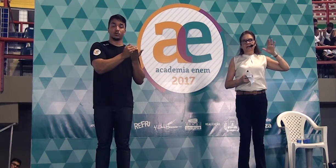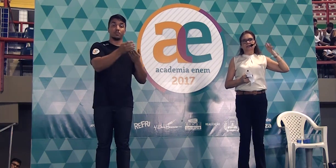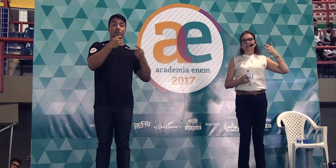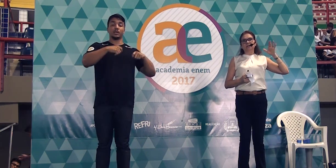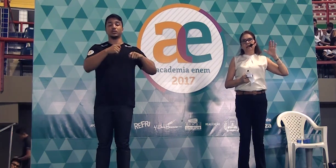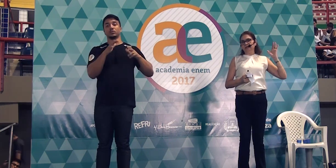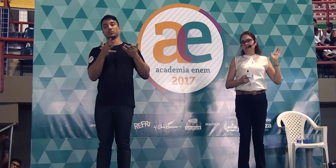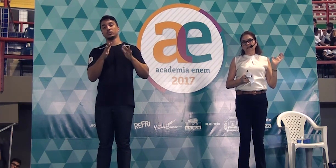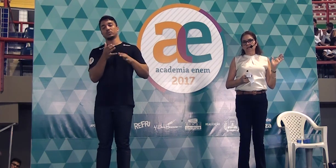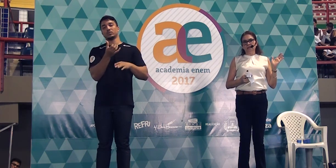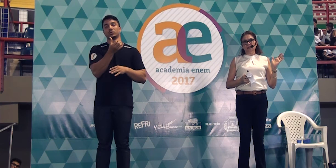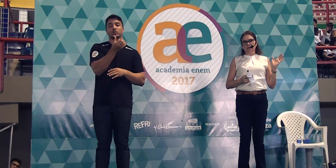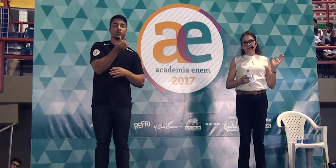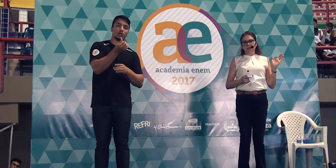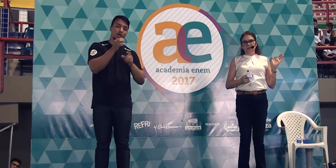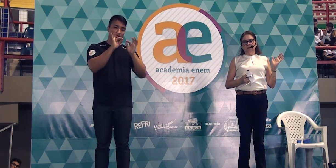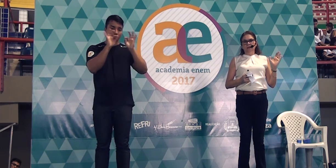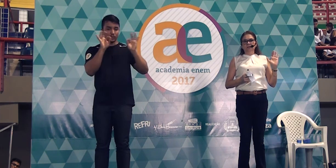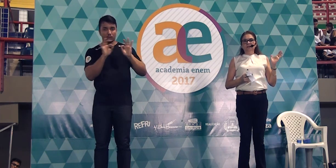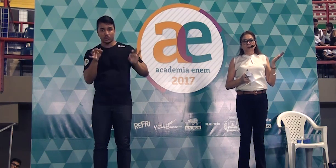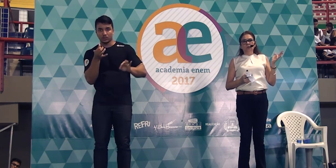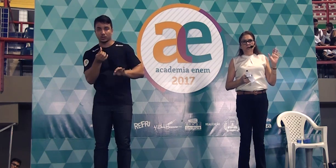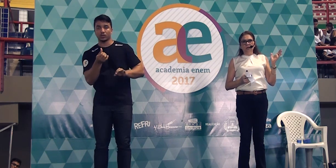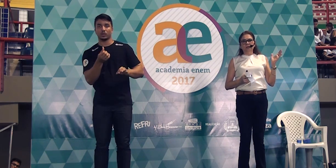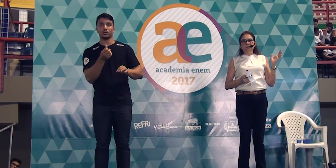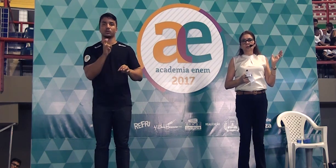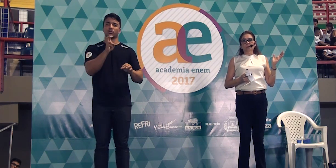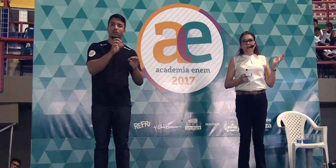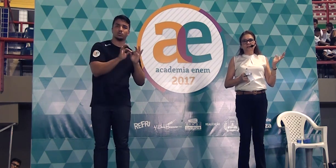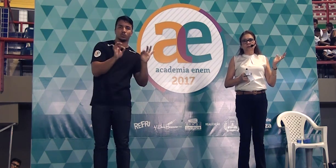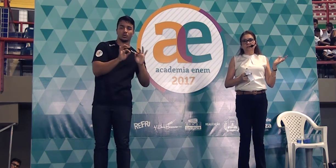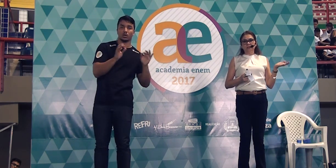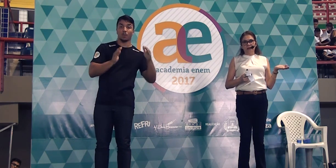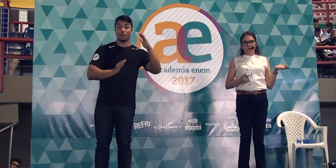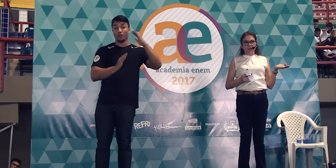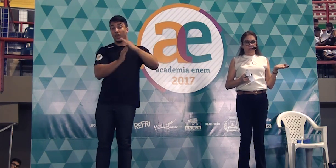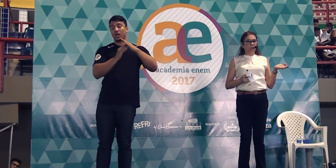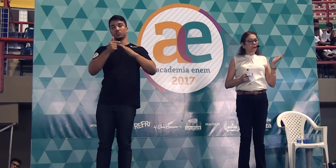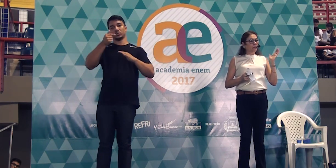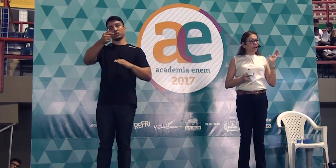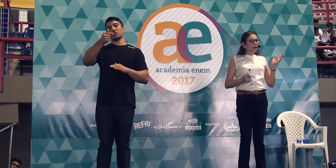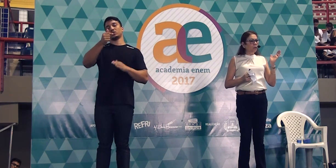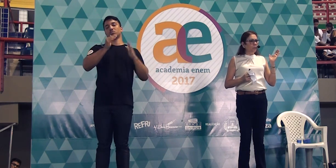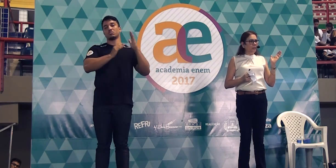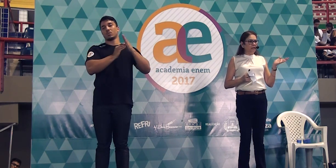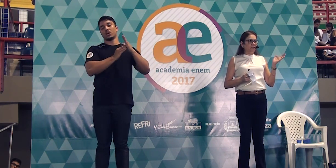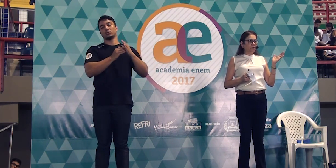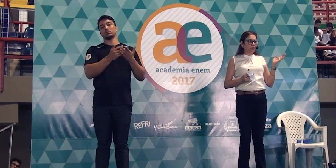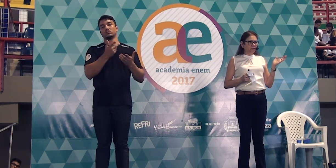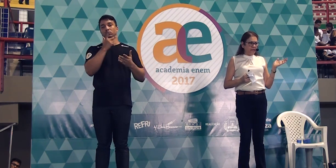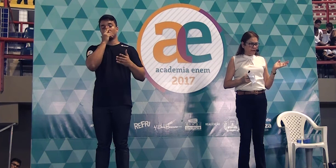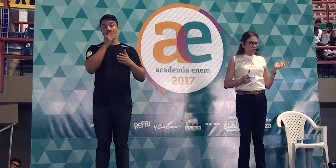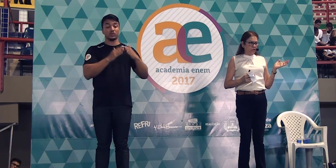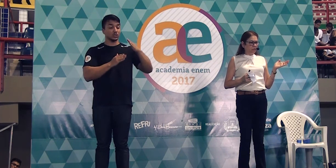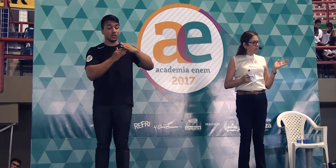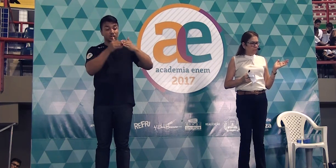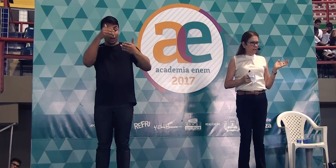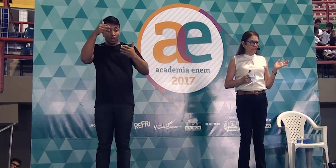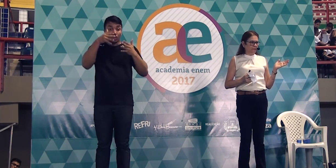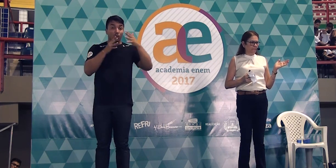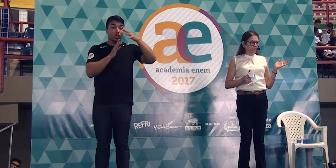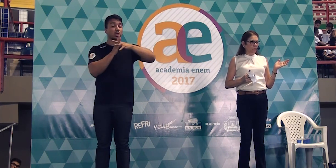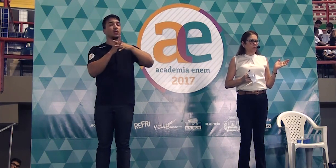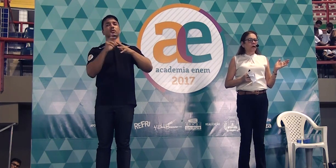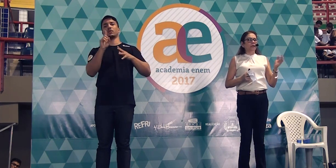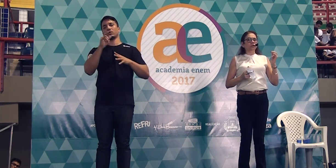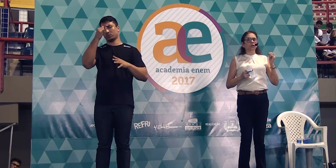ter entre seis linhas, cinco linhas, no máximo sete, não passem de sete, não